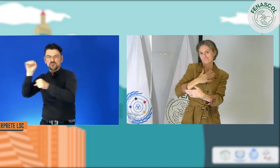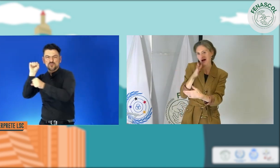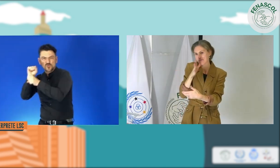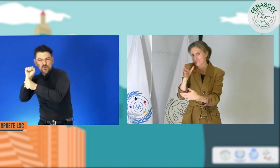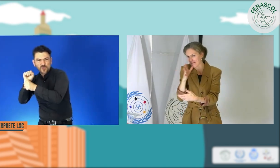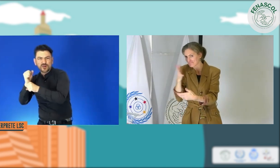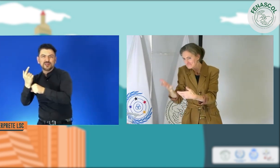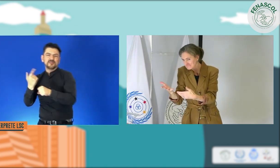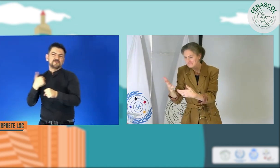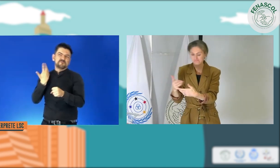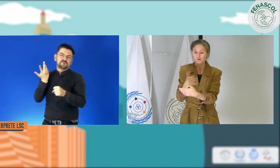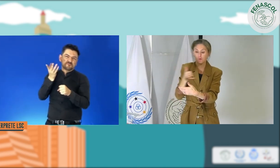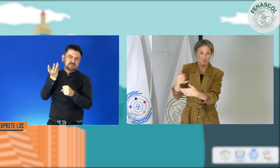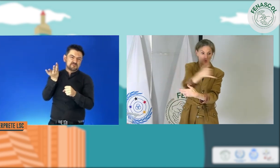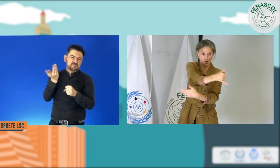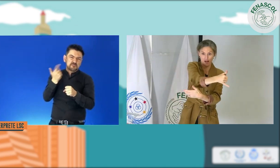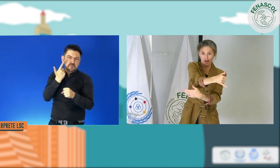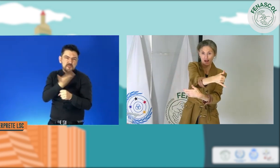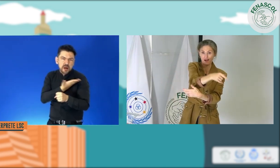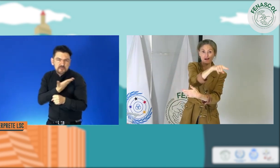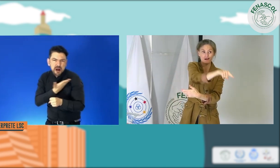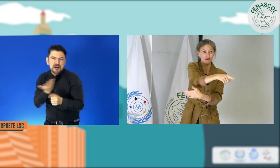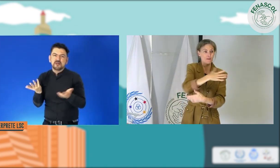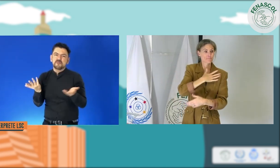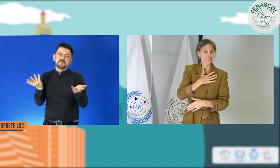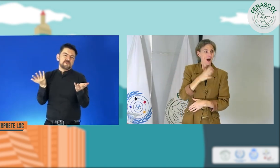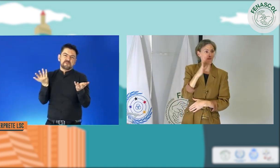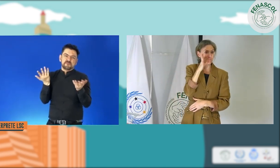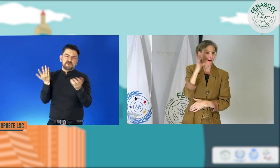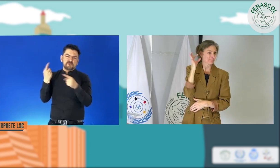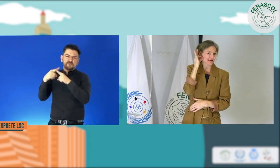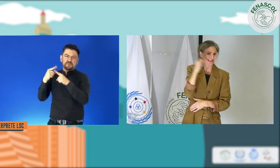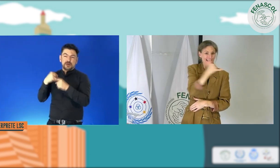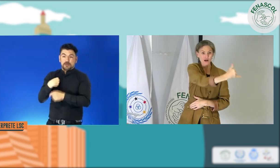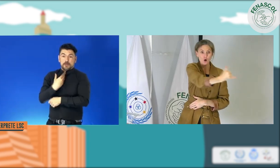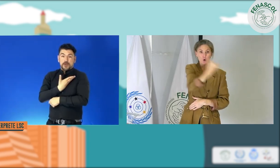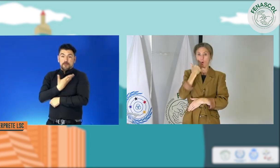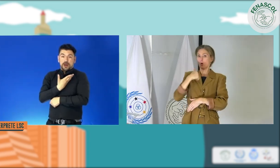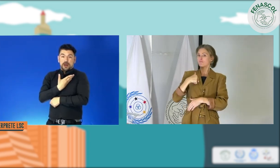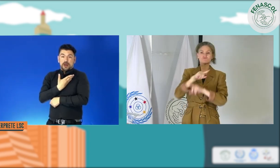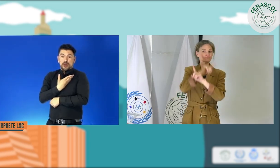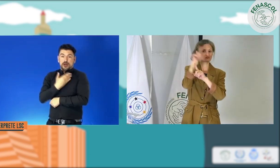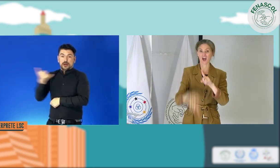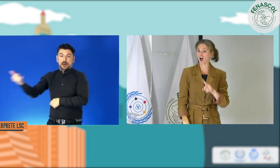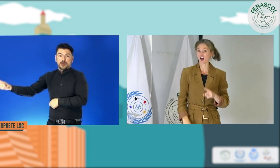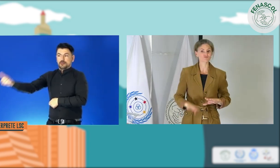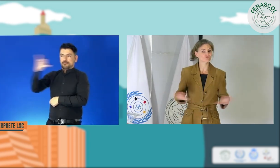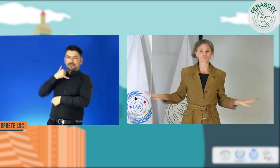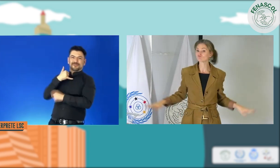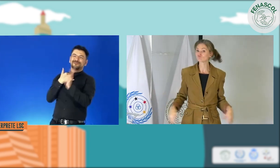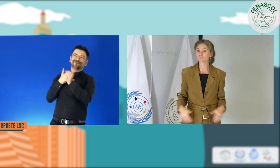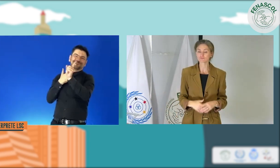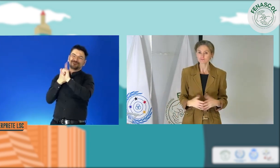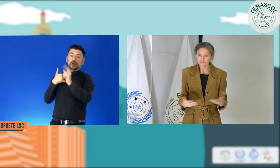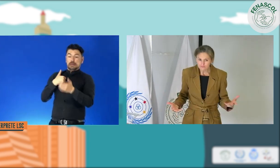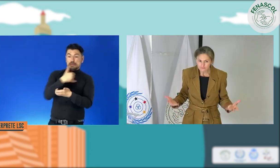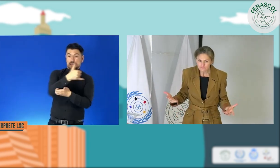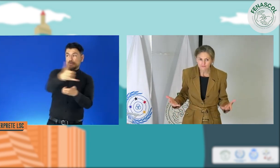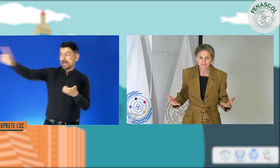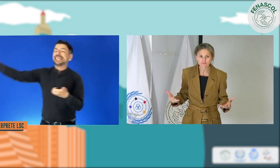video relevo, de video interpretación, para llamar a familiares, pero era solamente de una vía.